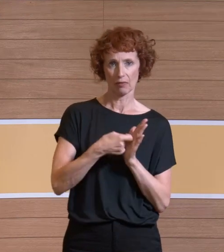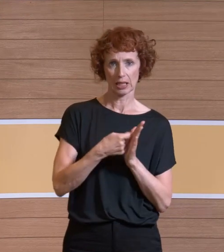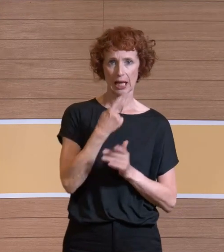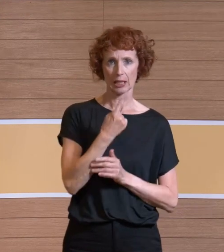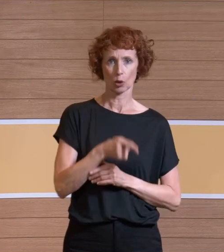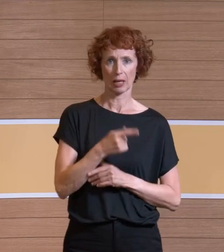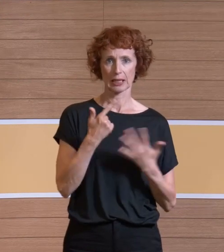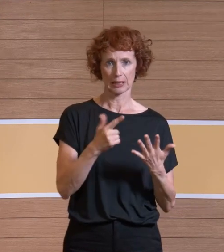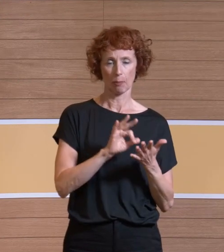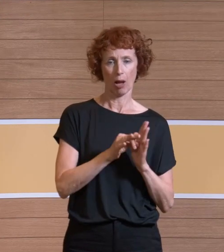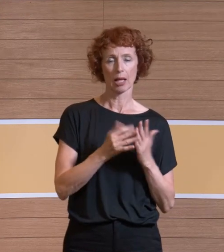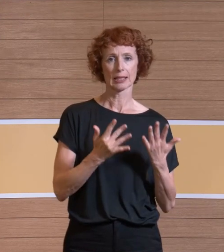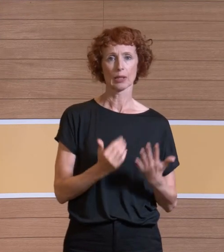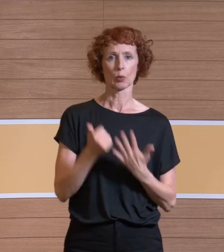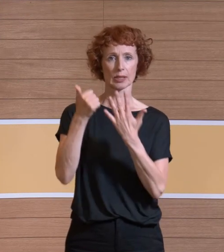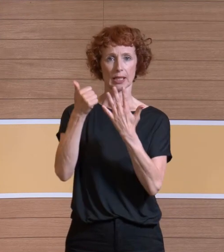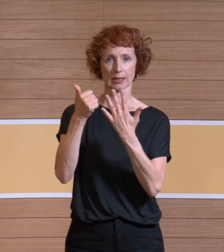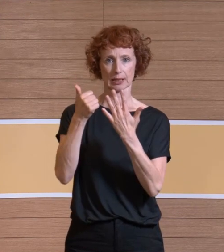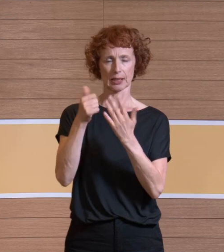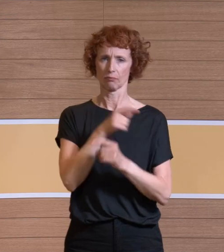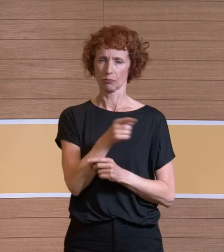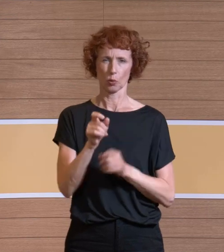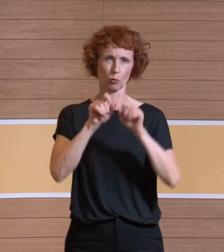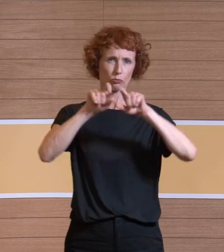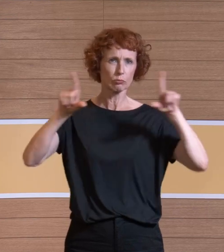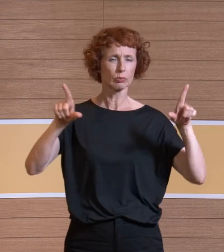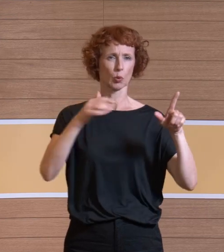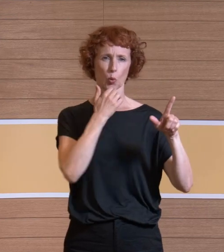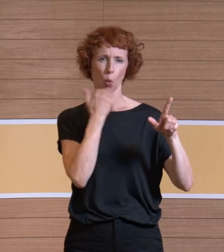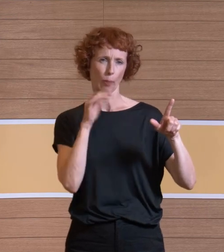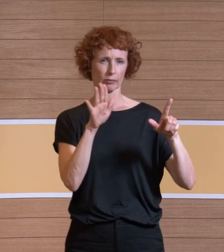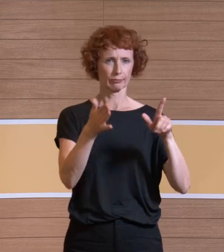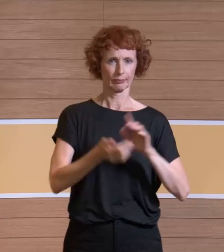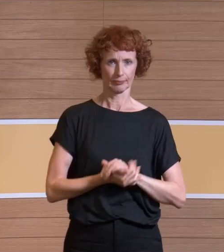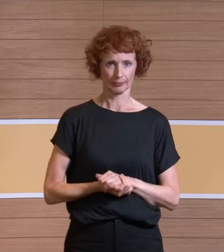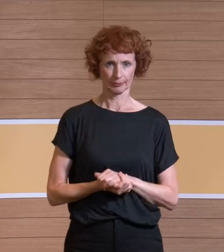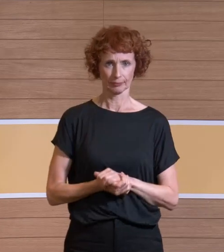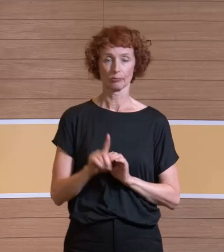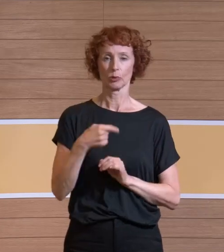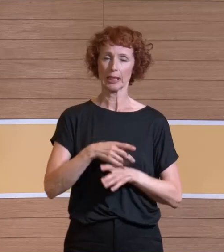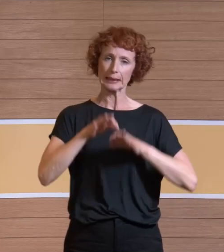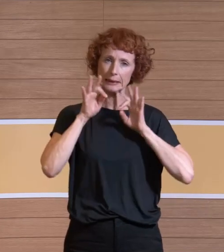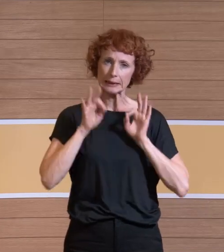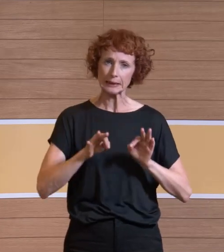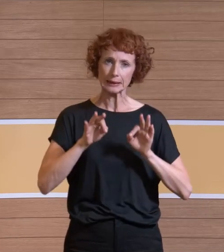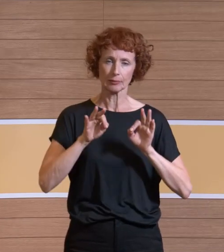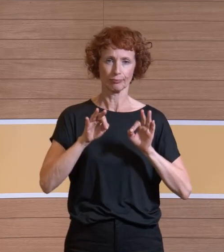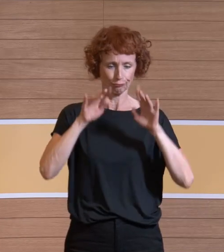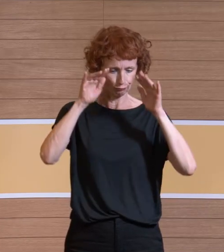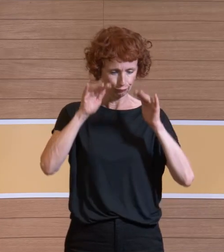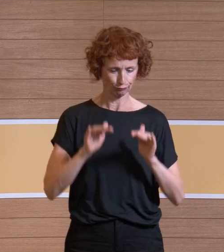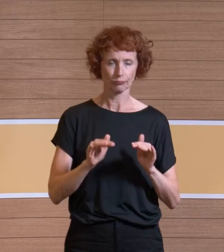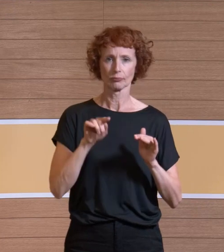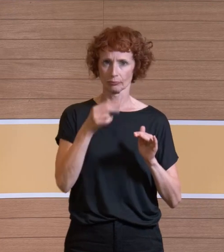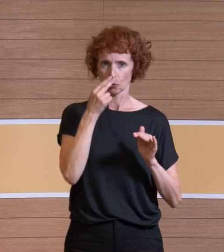,7 mal 10 hoch 6. Nur damit Sie mal eine Zahl hören dazu. Wenn man das weiter aufsplittet, weil das war ja die Fragestellung